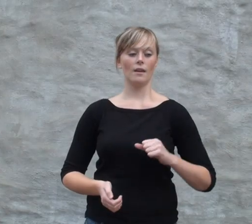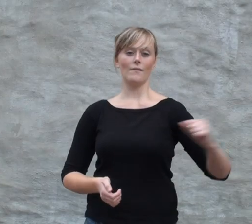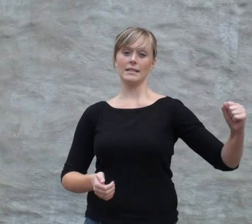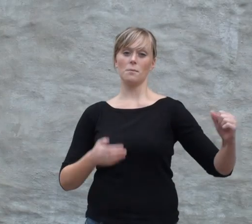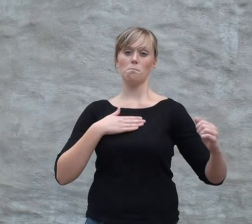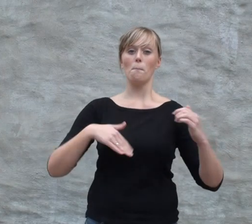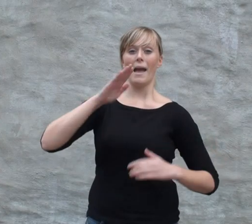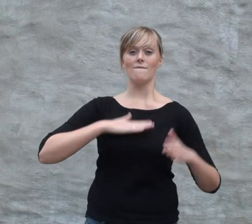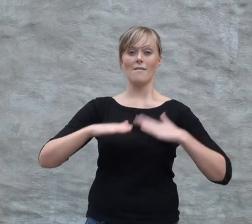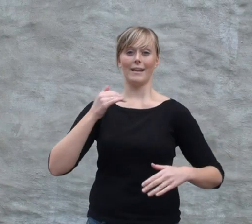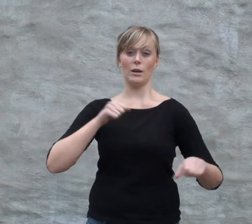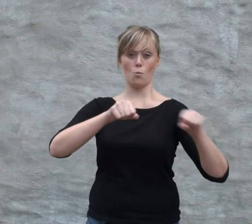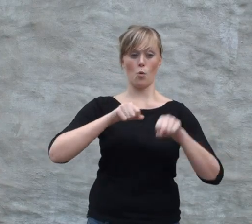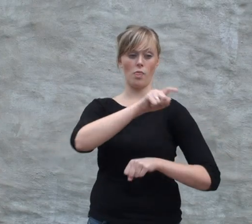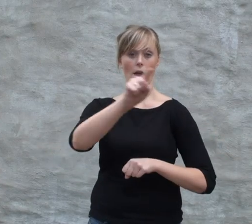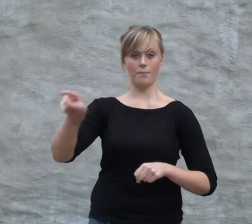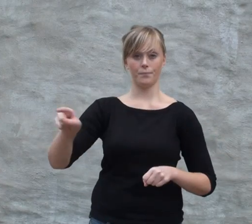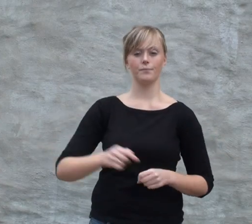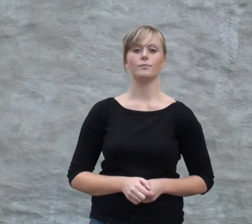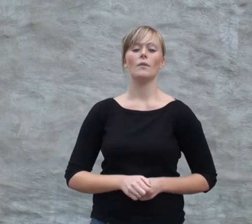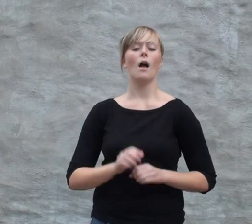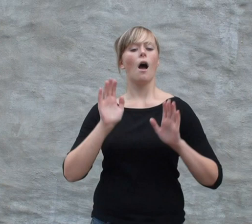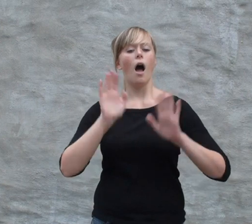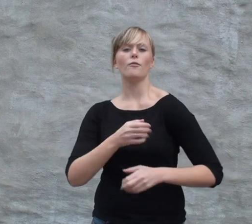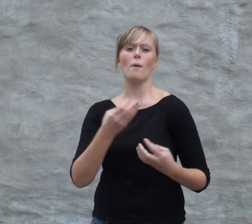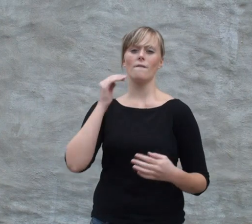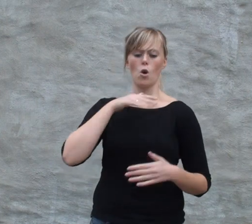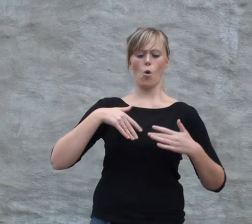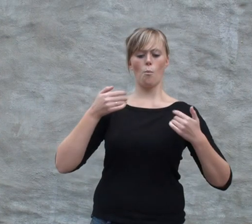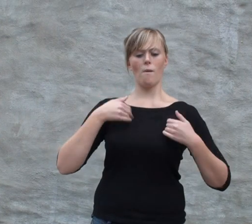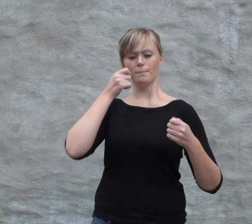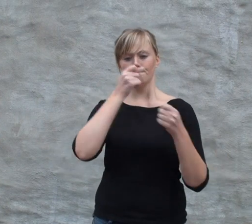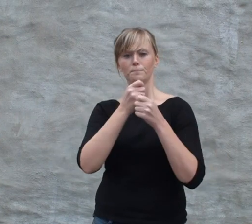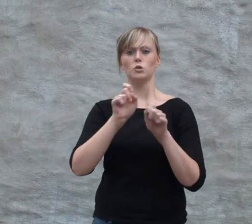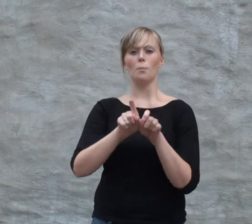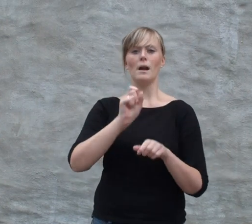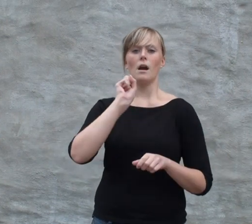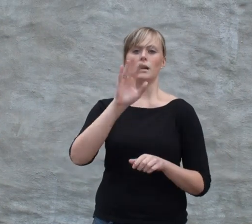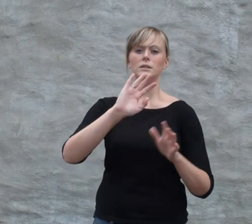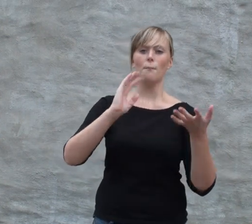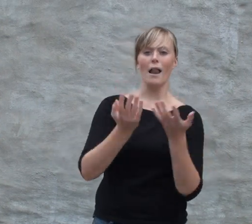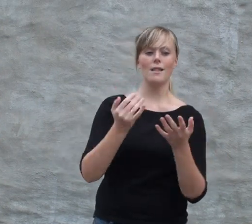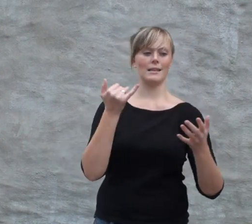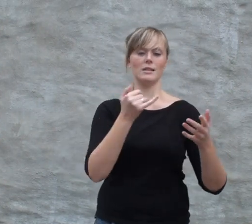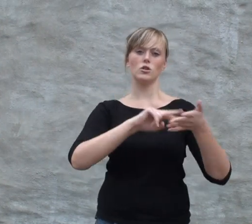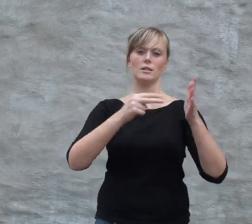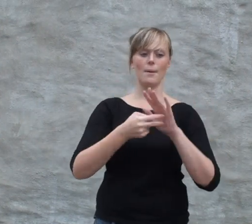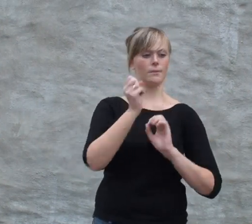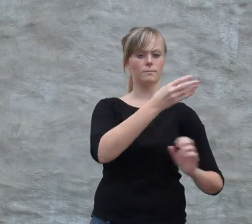Venstre vil ha mer velferd i kommunene. Alt for mange opplever at de blir kasteballer i systemet eller blir stående i